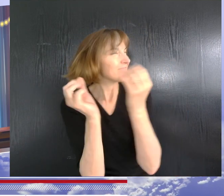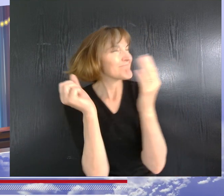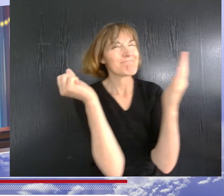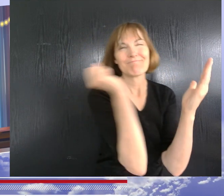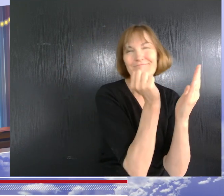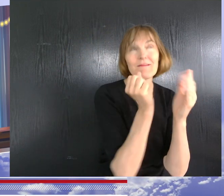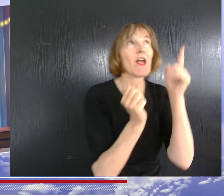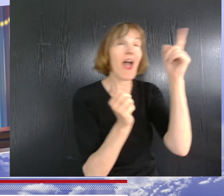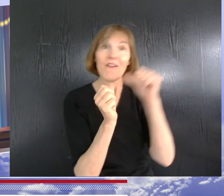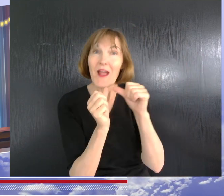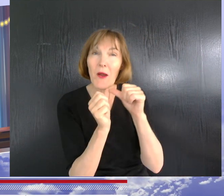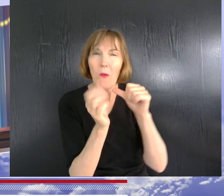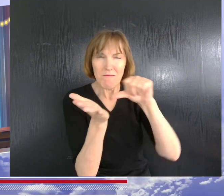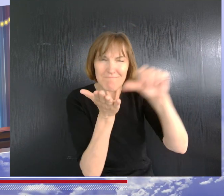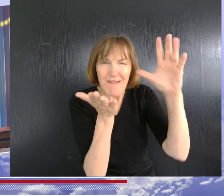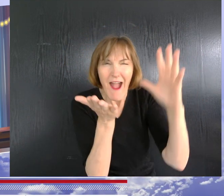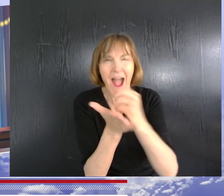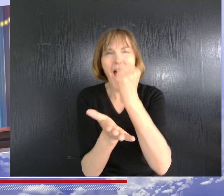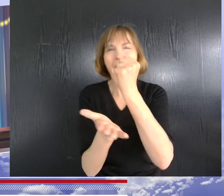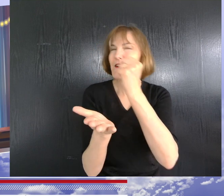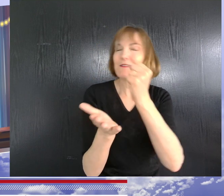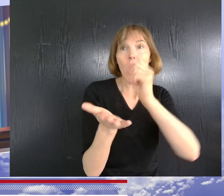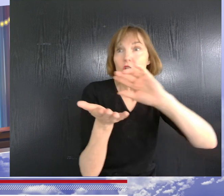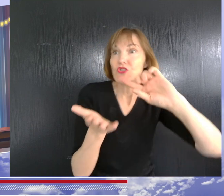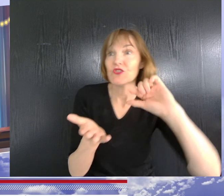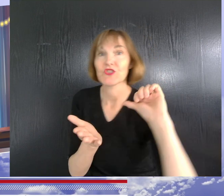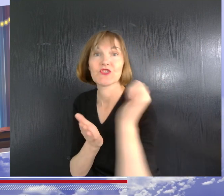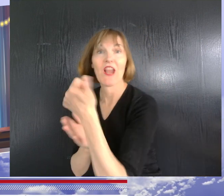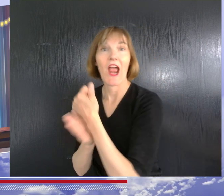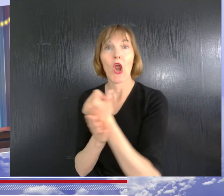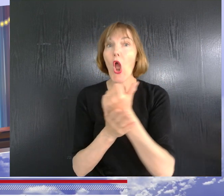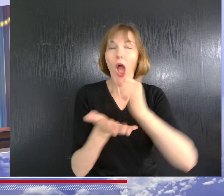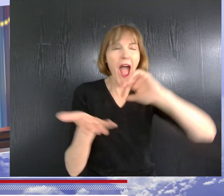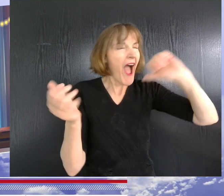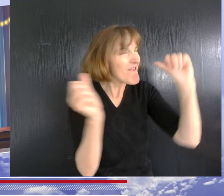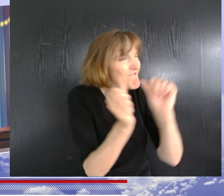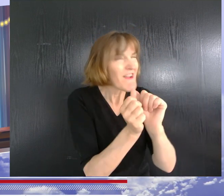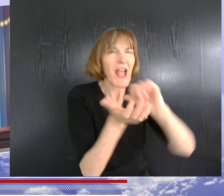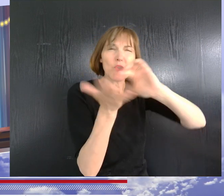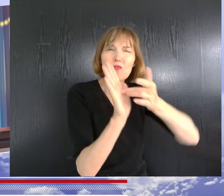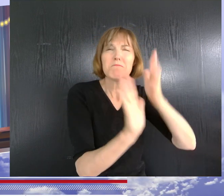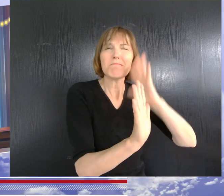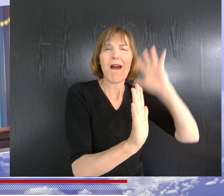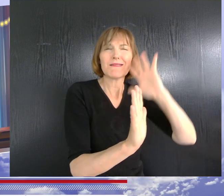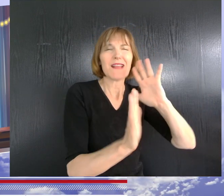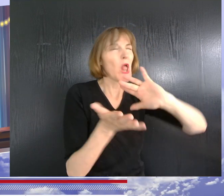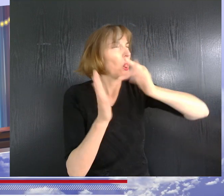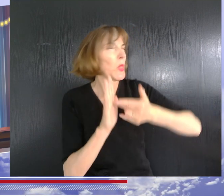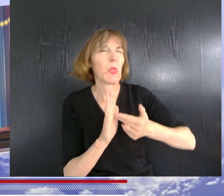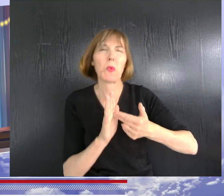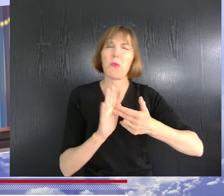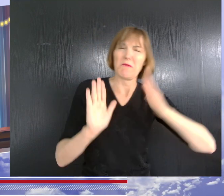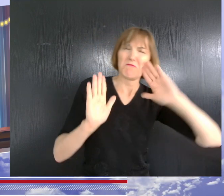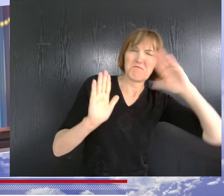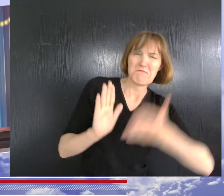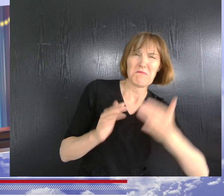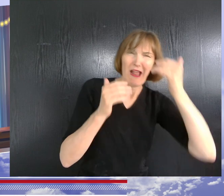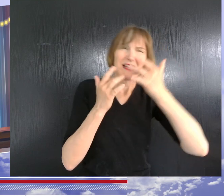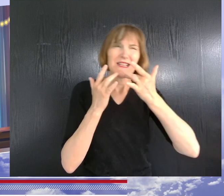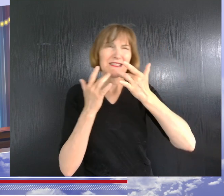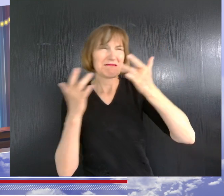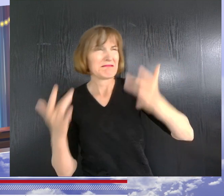par sa mort à la croix, nous rachète avec tout notre passé pour tout effacer définitivement.